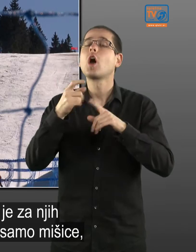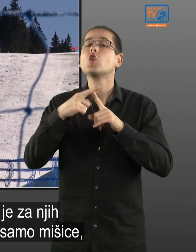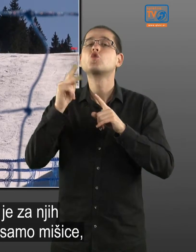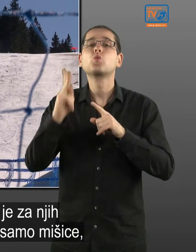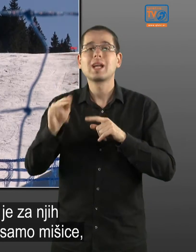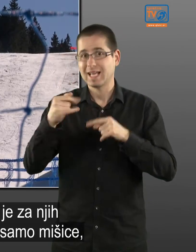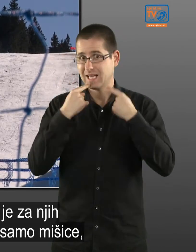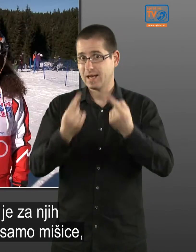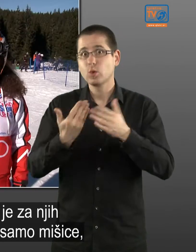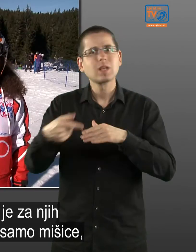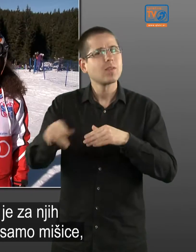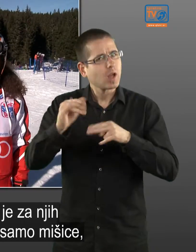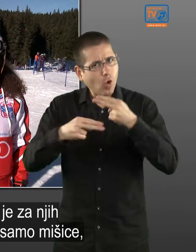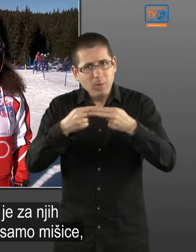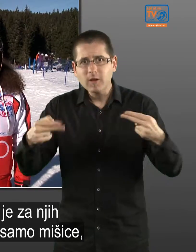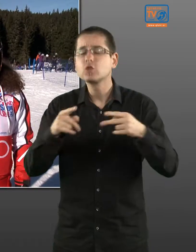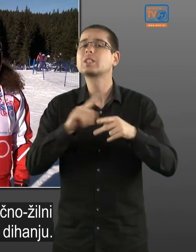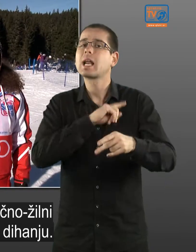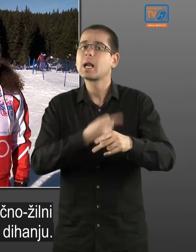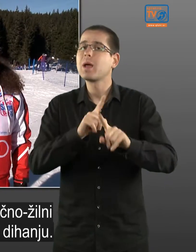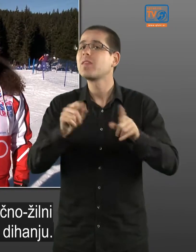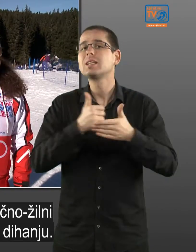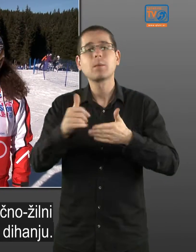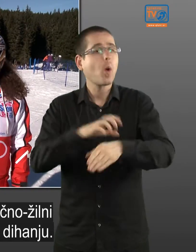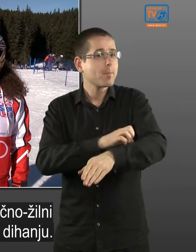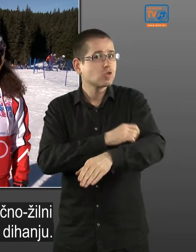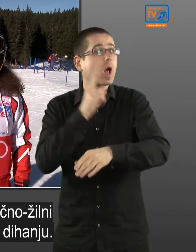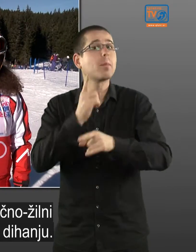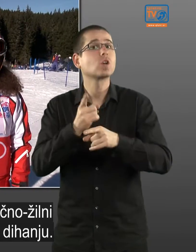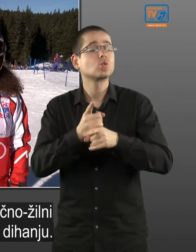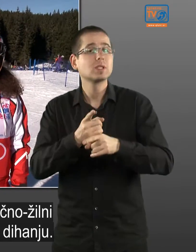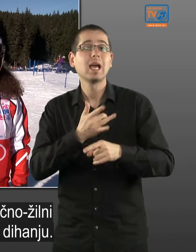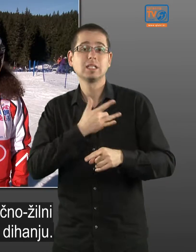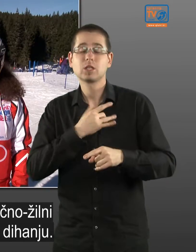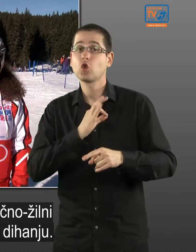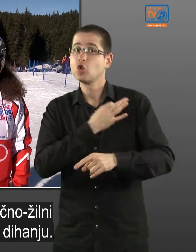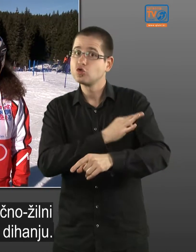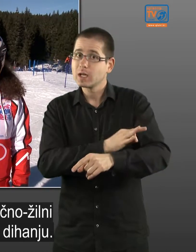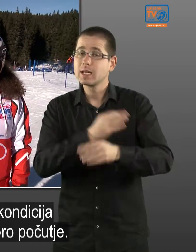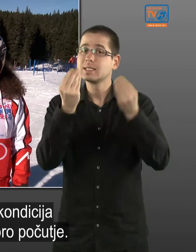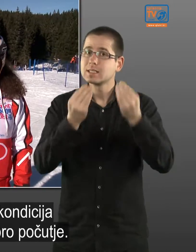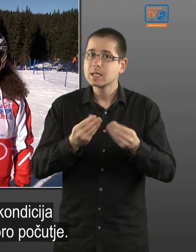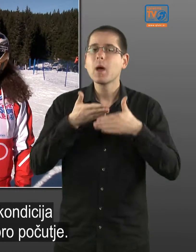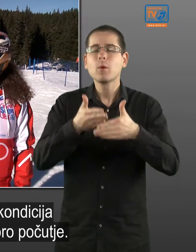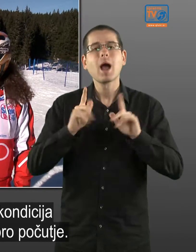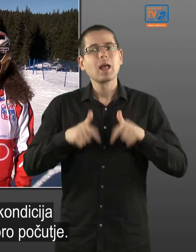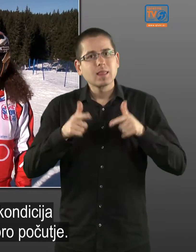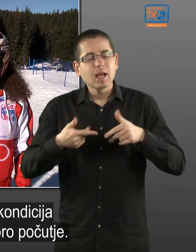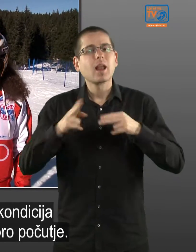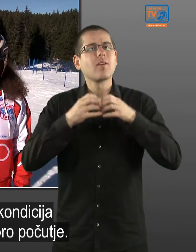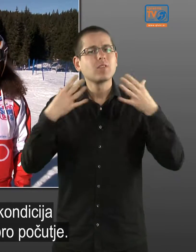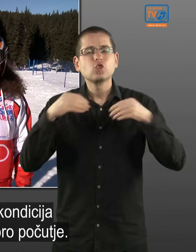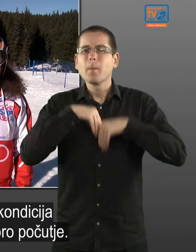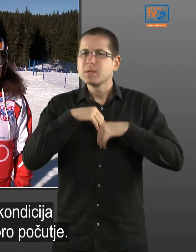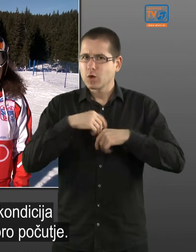ker seveda krepi ne samo mišice, ampak krepi tudi srčno življeni sistem, pomaga pred dihanju, večja psikofizična kondicija,